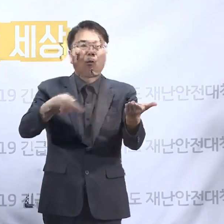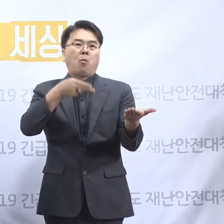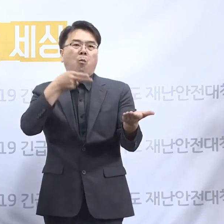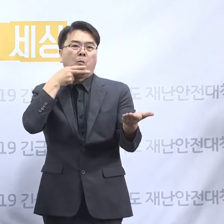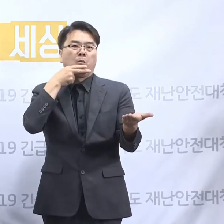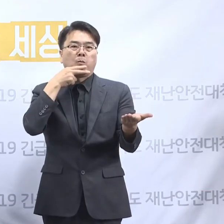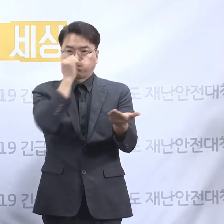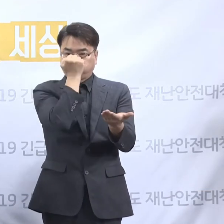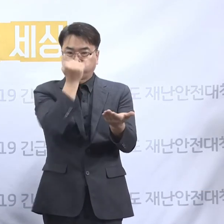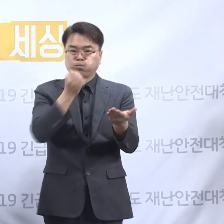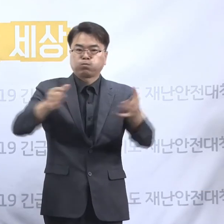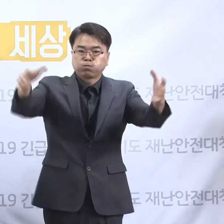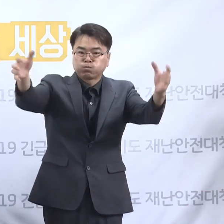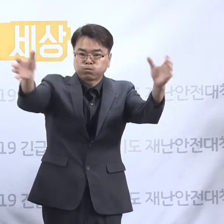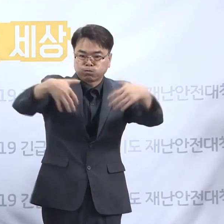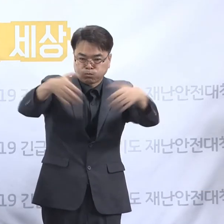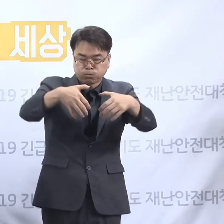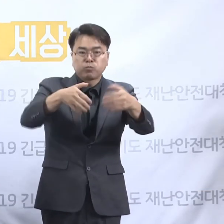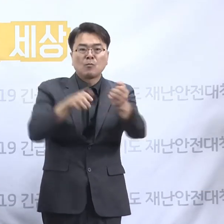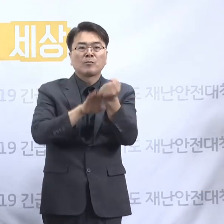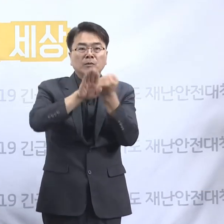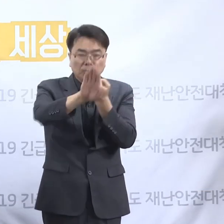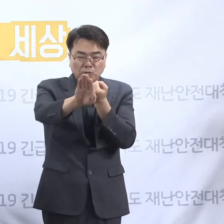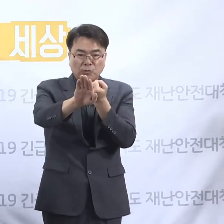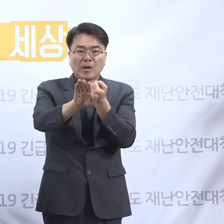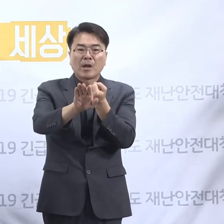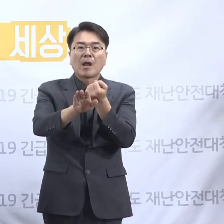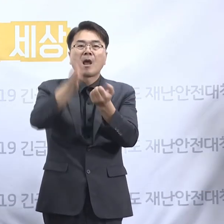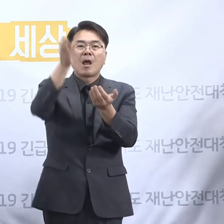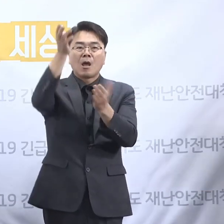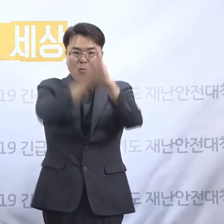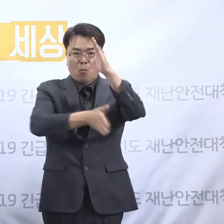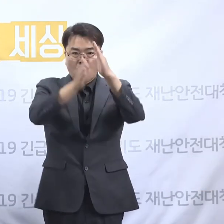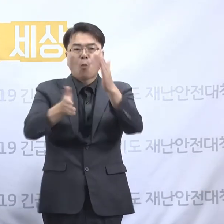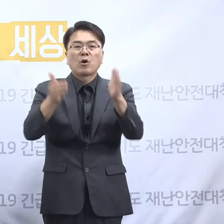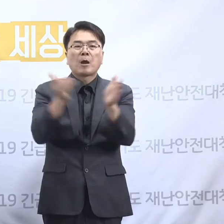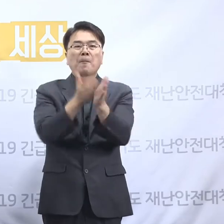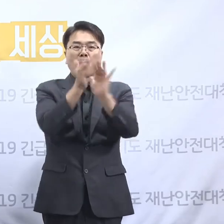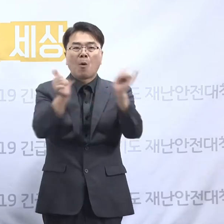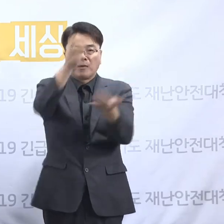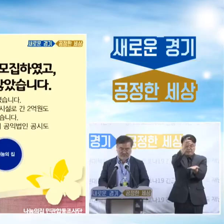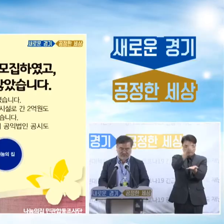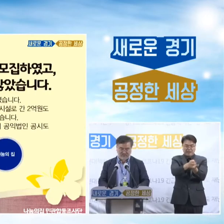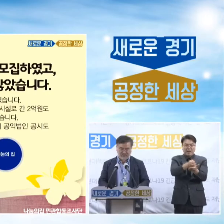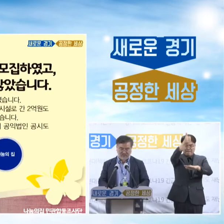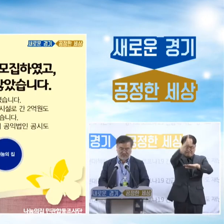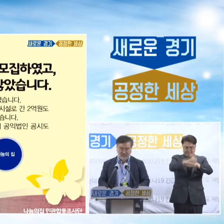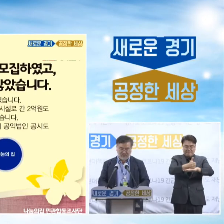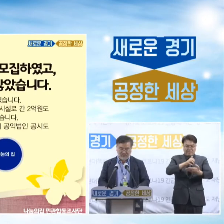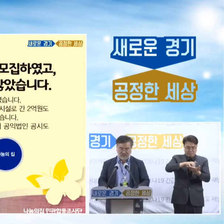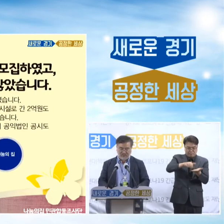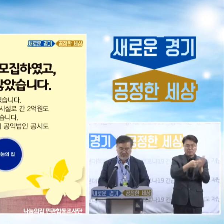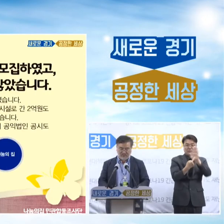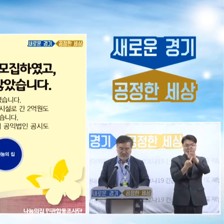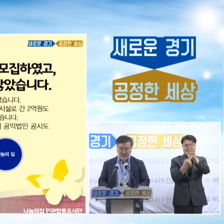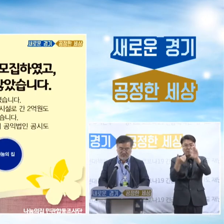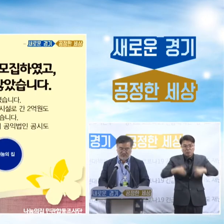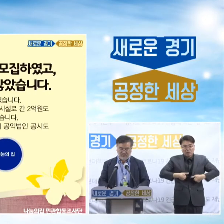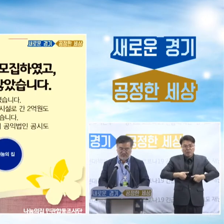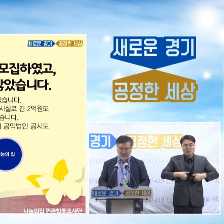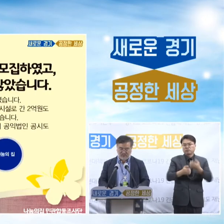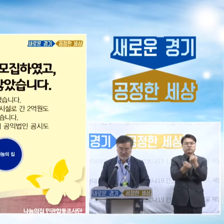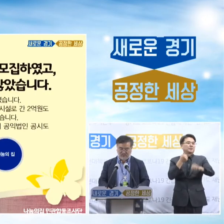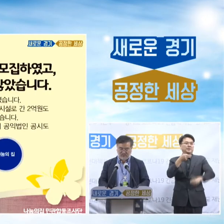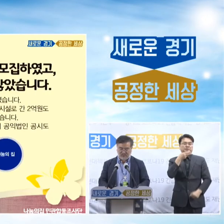모집하였으며 또 공익법인이 해야 될 결산서 등에 공시를 하지 않았습니다. 나눔의집은